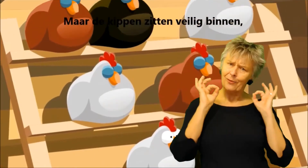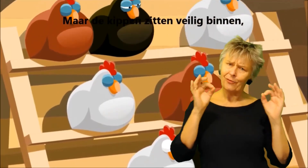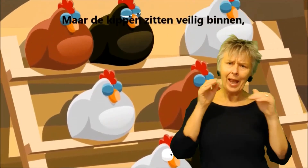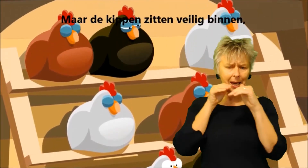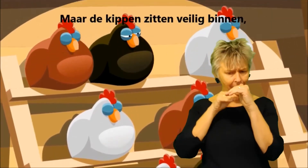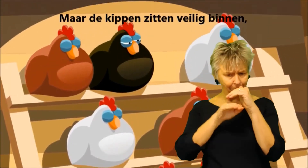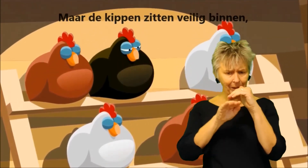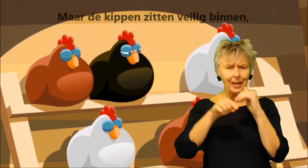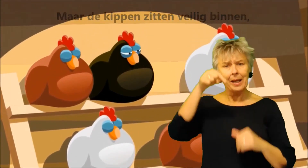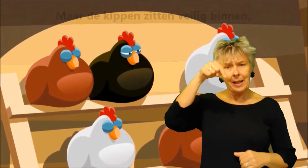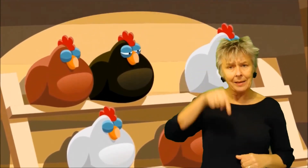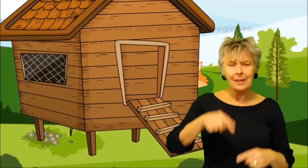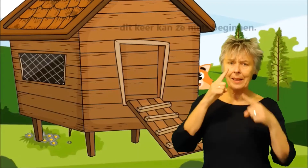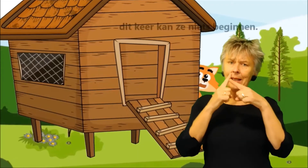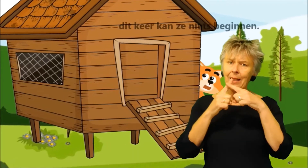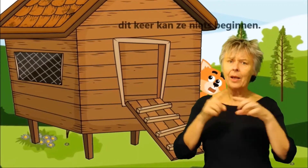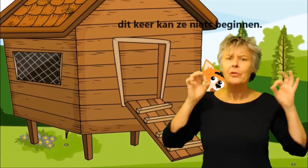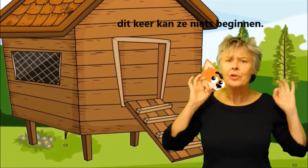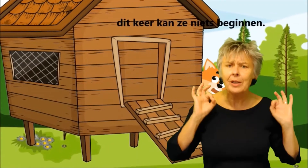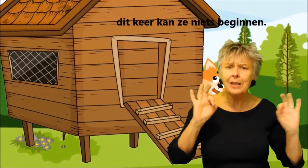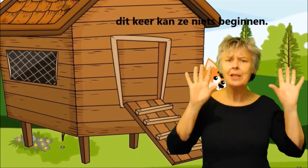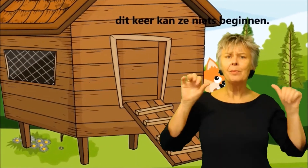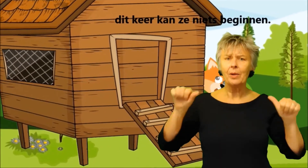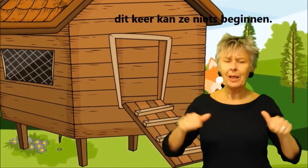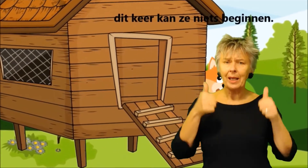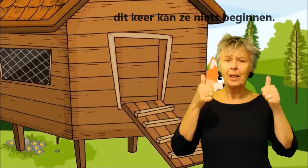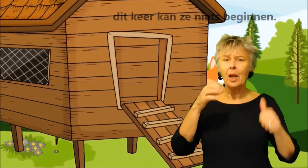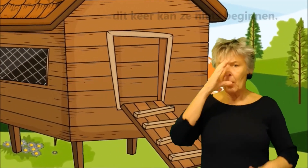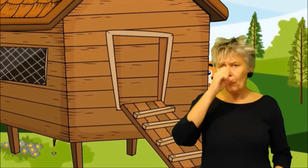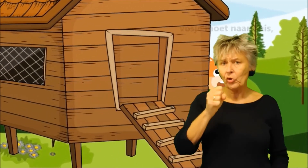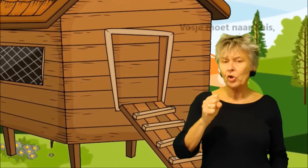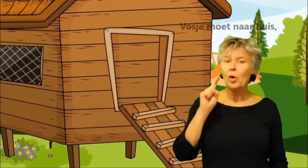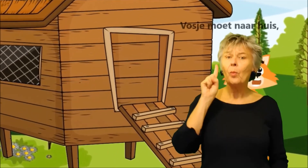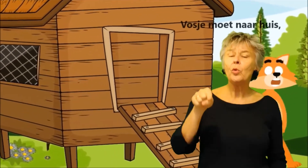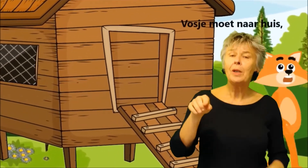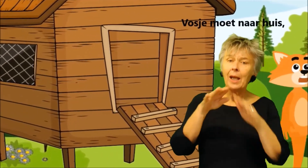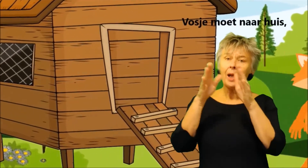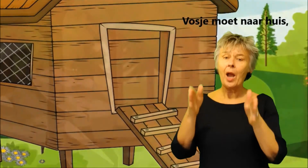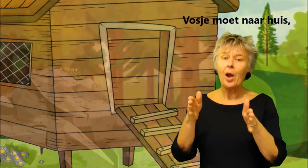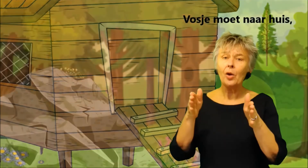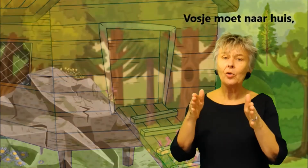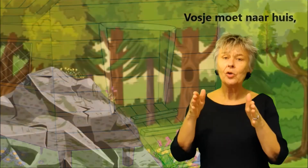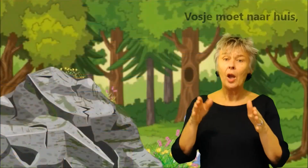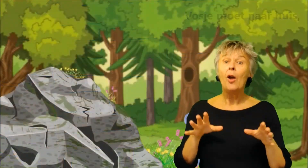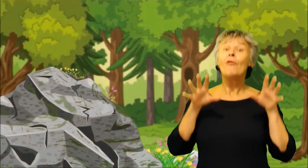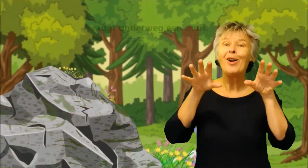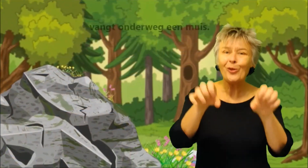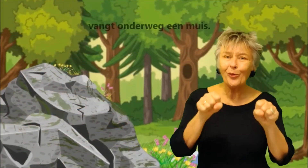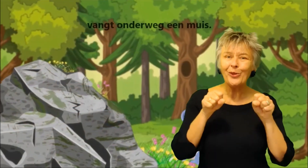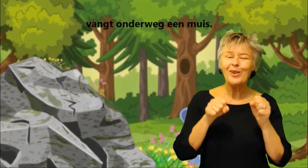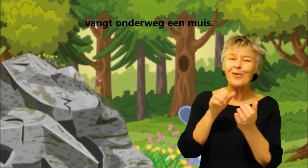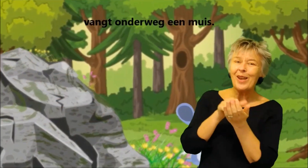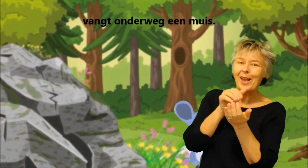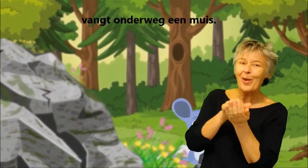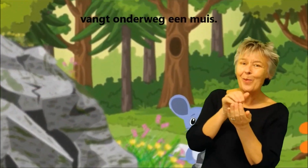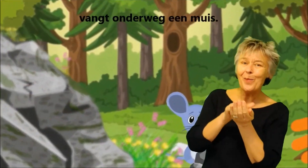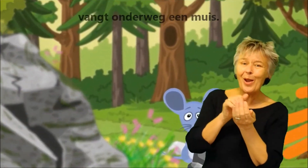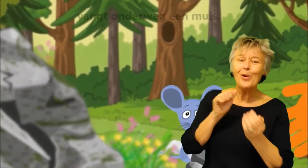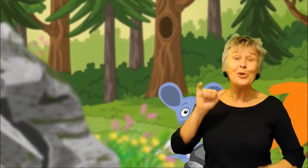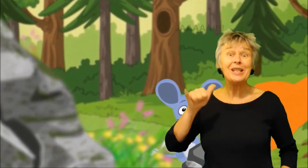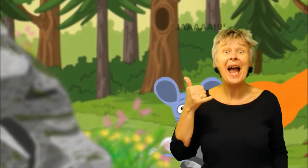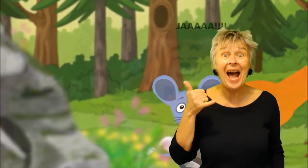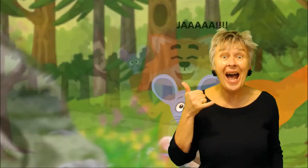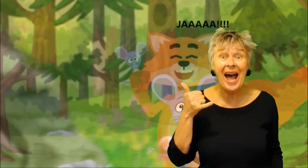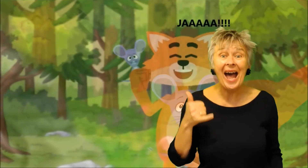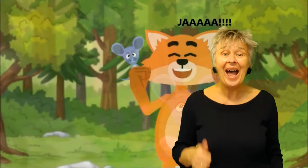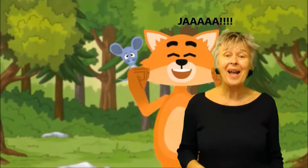zitten veilig binnen, dit keer kan ze niet beginnen. Vosje moet naar huis, kwamt onderweg een